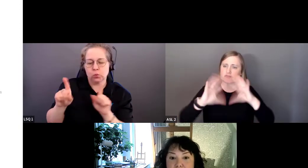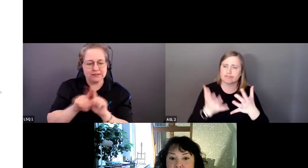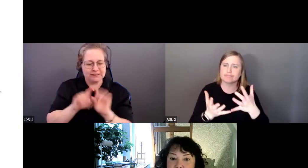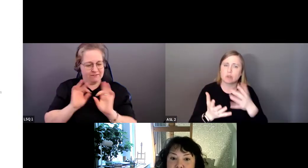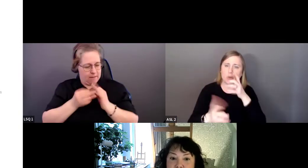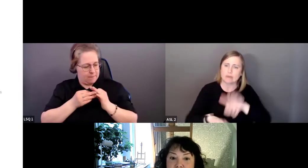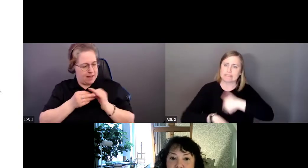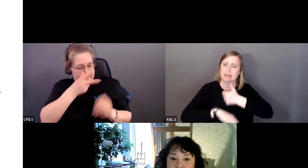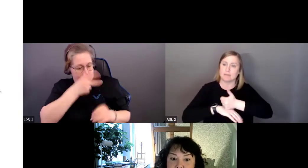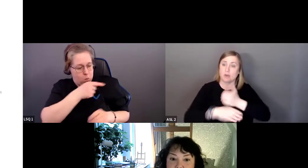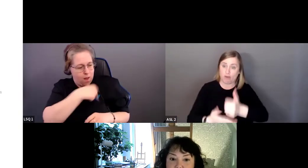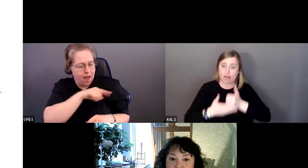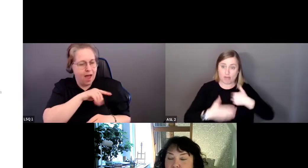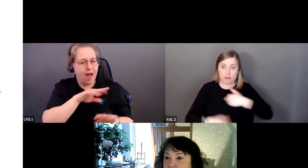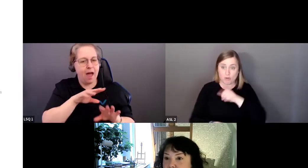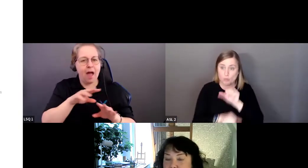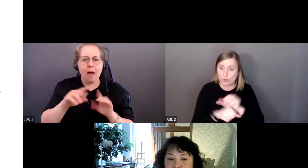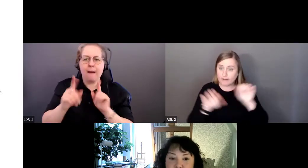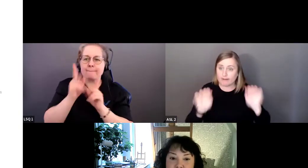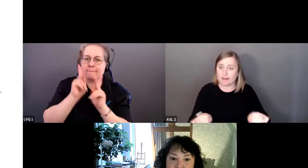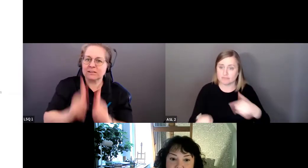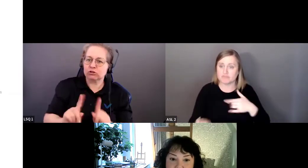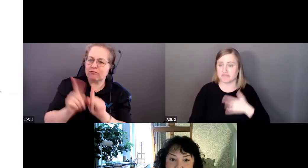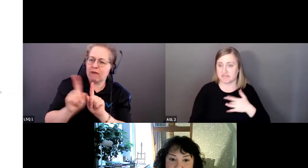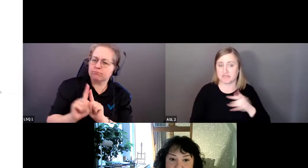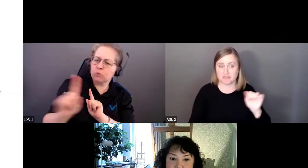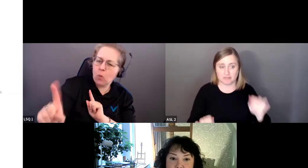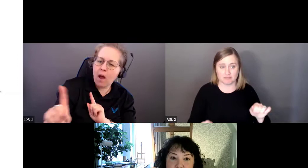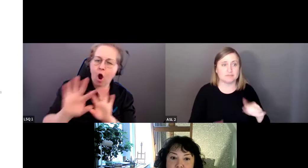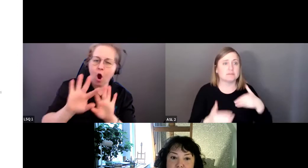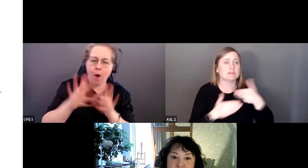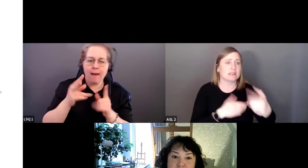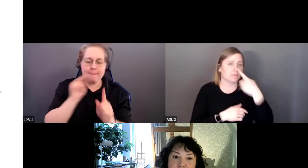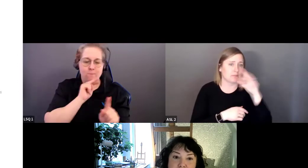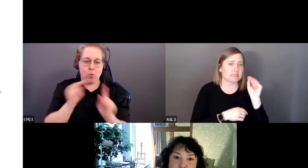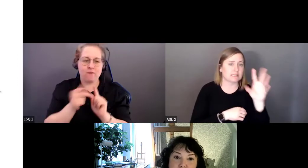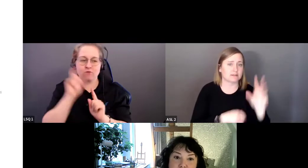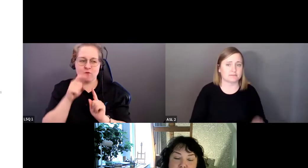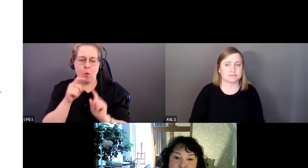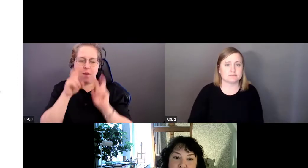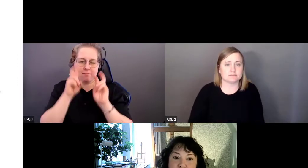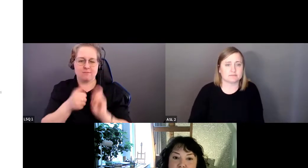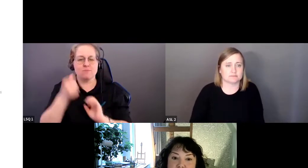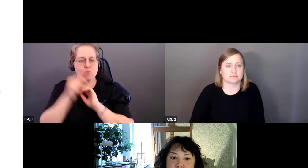qui ne nous ressemblent pas. Croyez-vous que cela peut nous aider au travail? Je crois que oui.